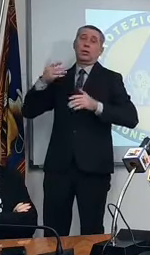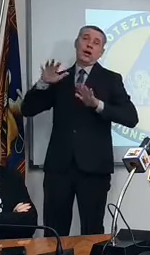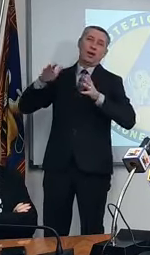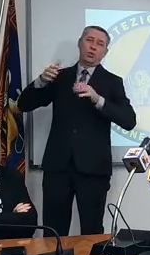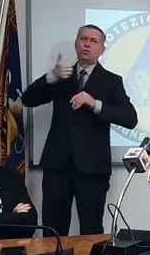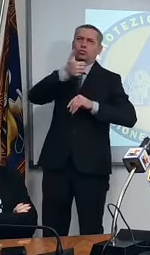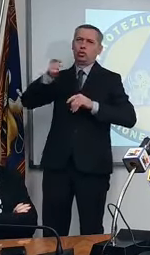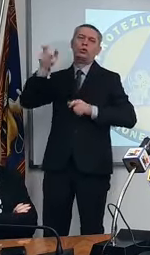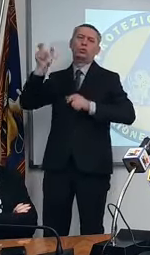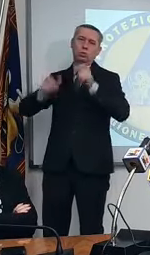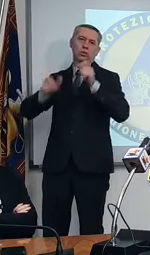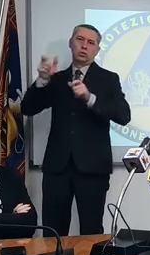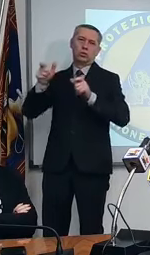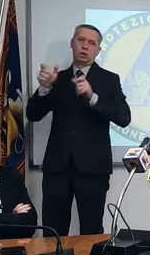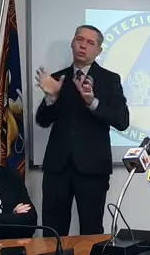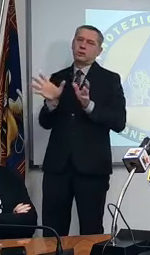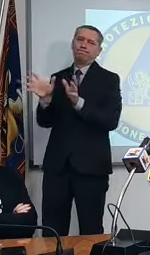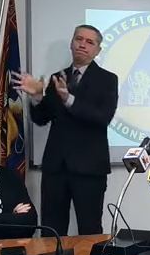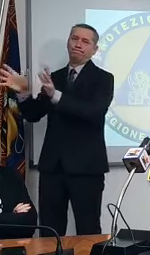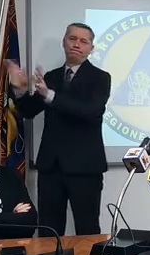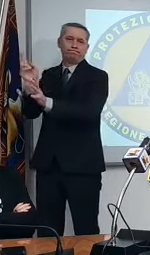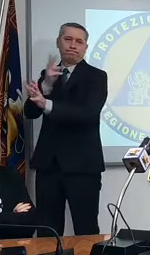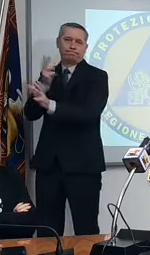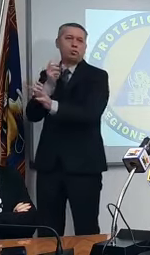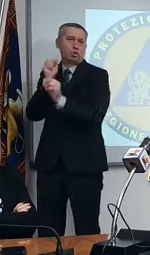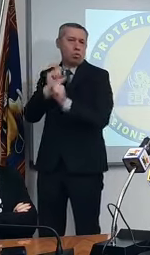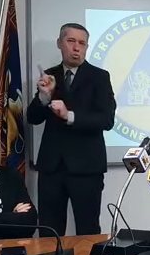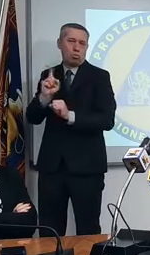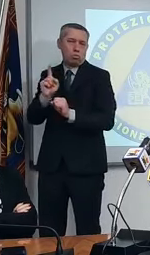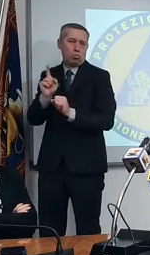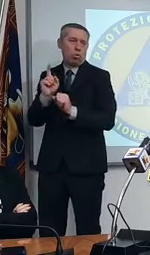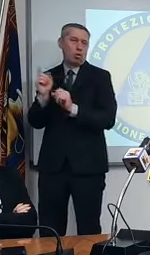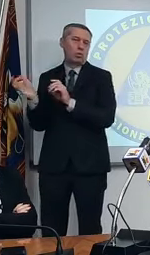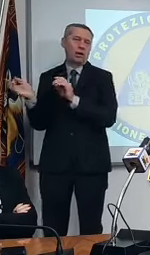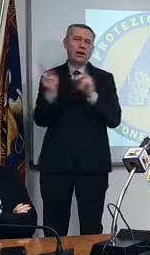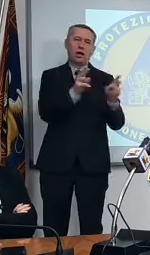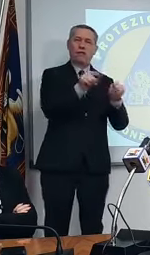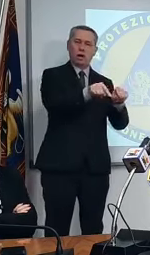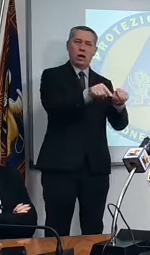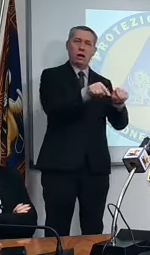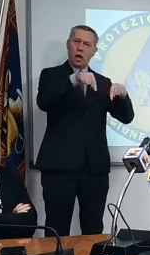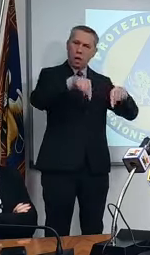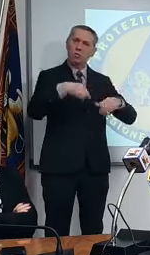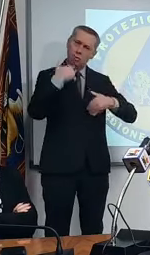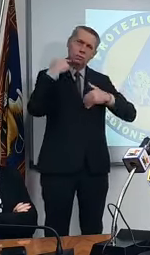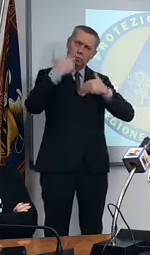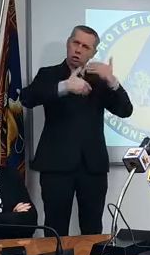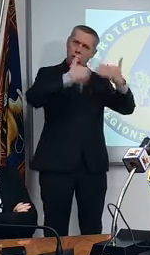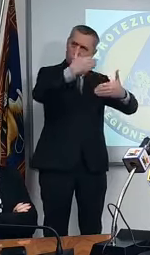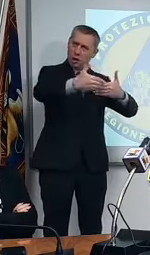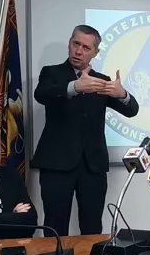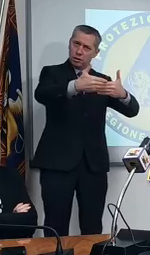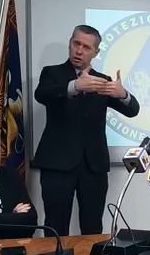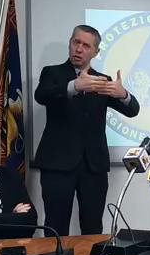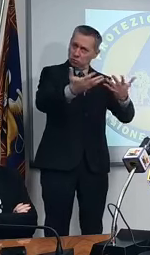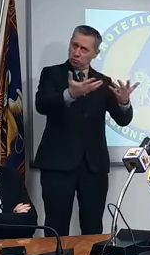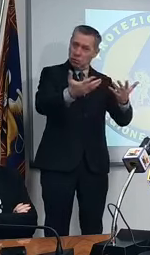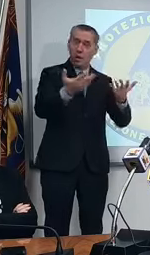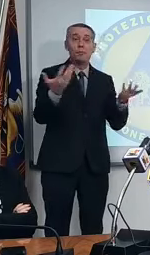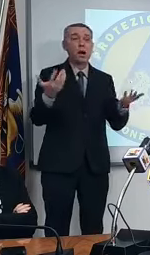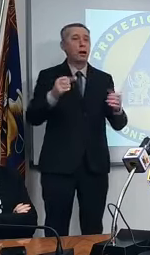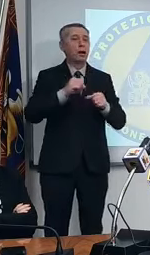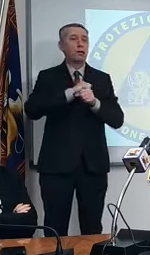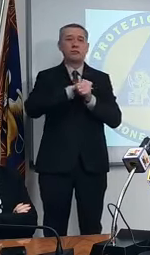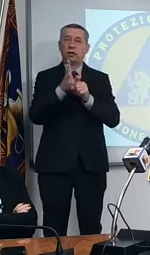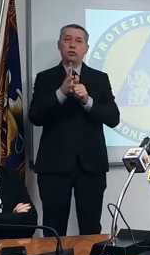riusciremo a ricoverarle, 150 persone in questo momento in terapia intensiva. Per dire che ci siamo, però il virus c'è, perché quando